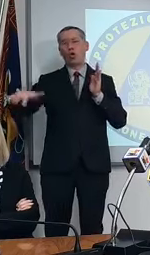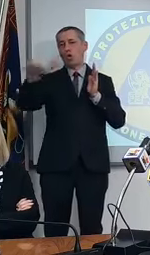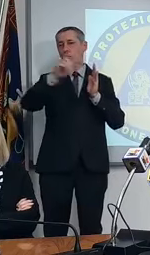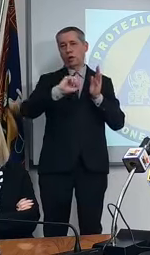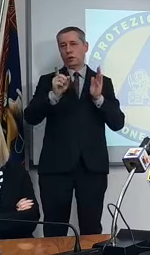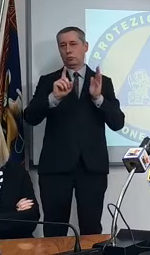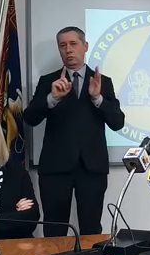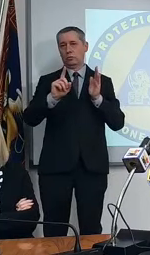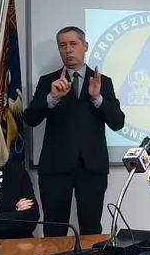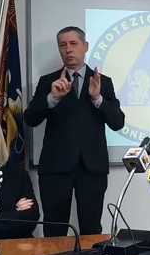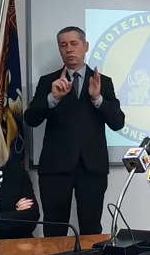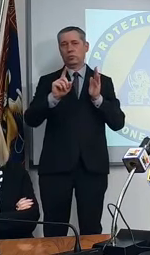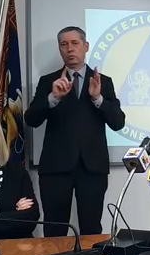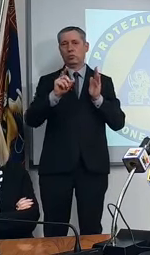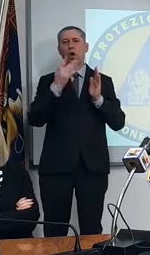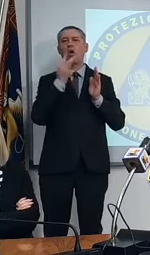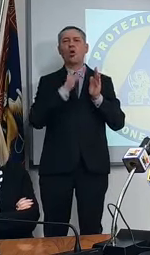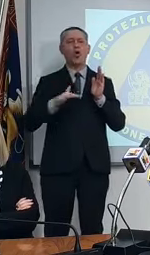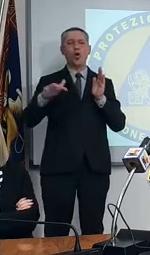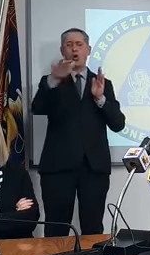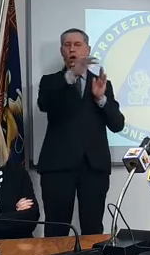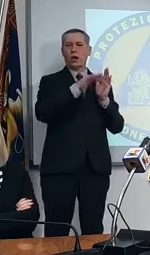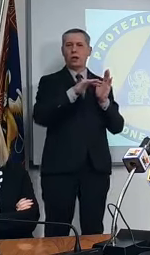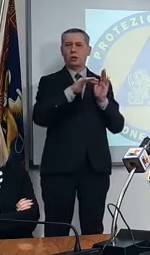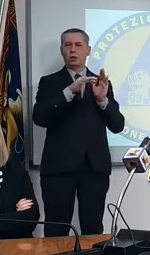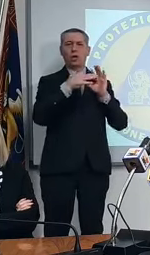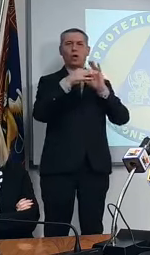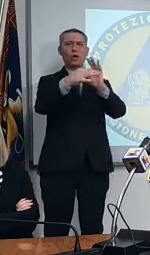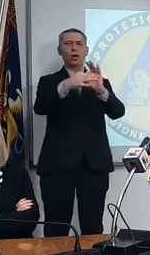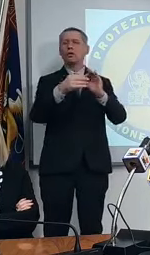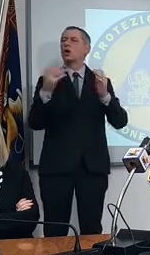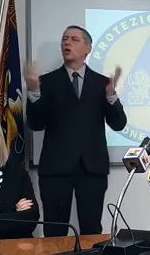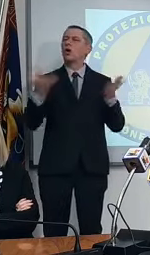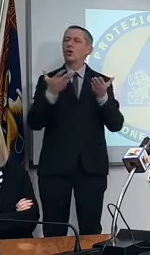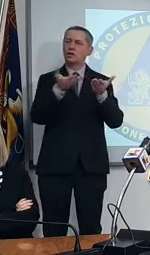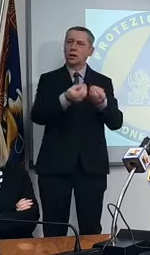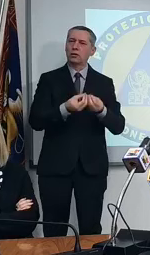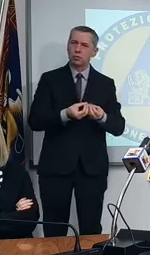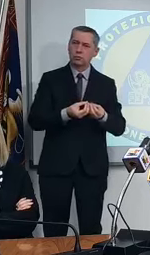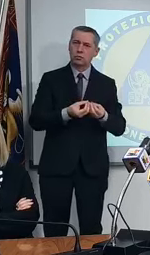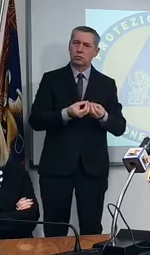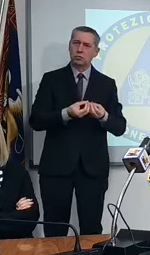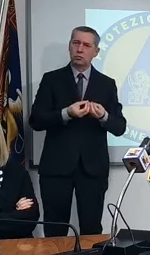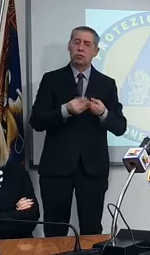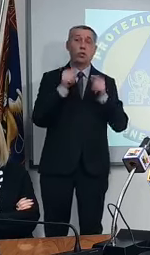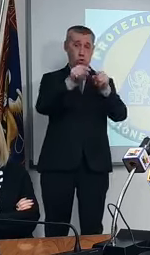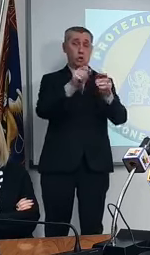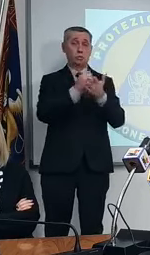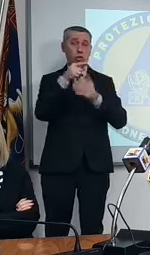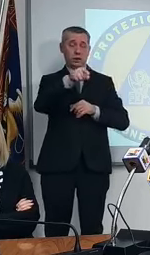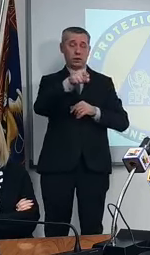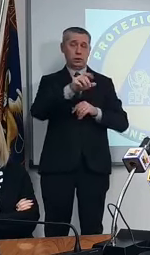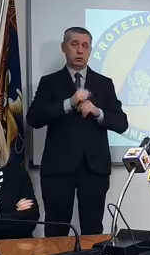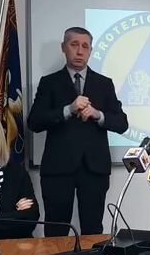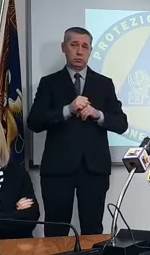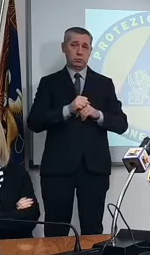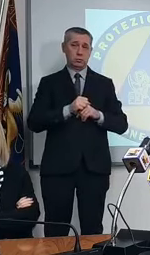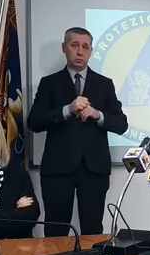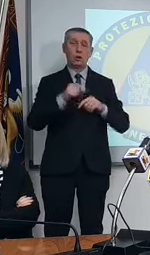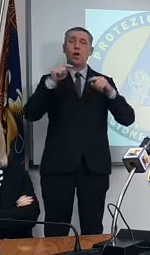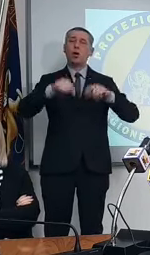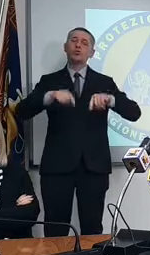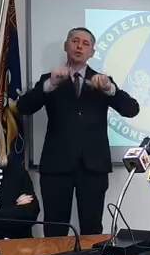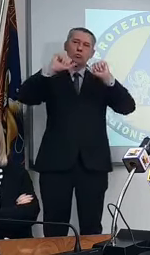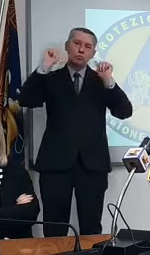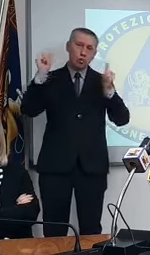si porta dietro il colore di una zona e come quel che si porta dietro viene attribuito io penso che oggi il modello deve